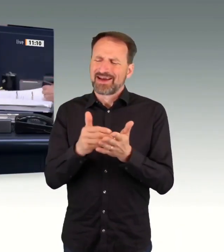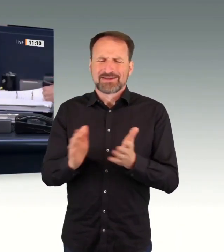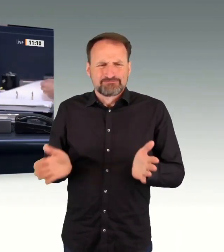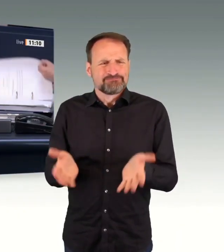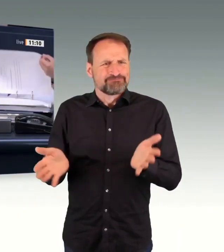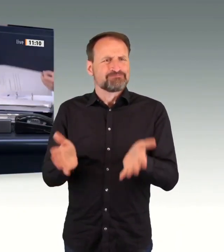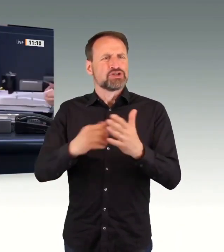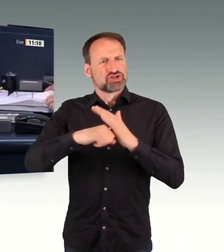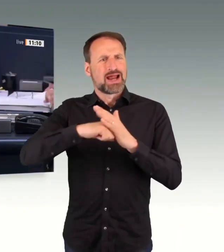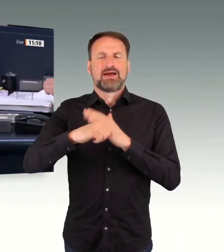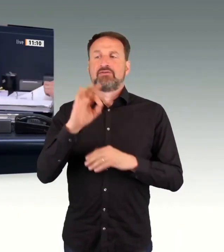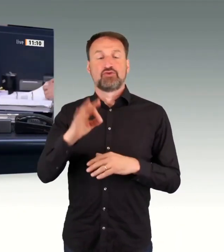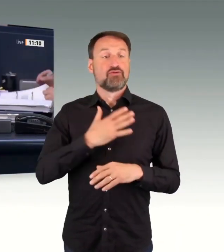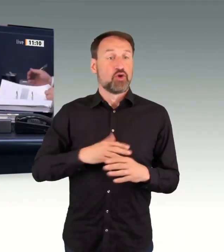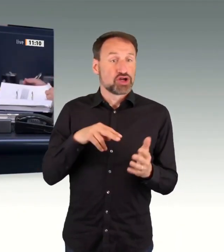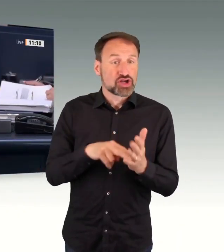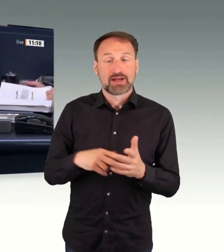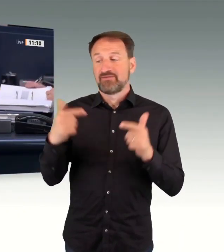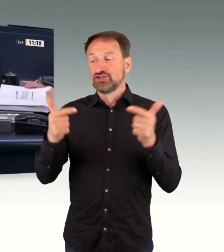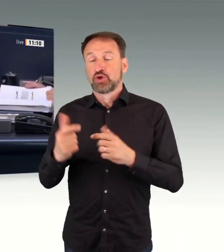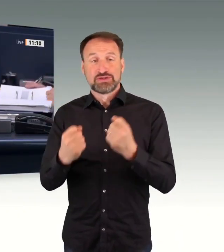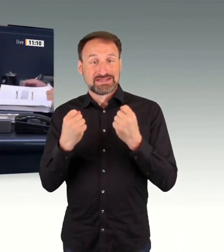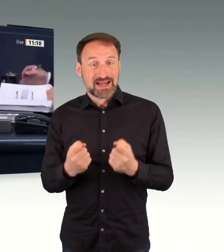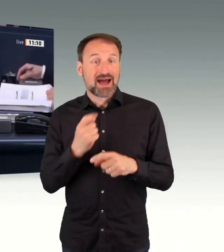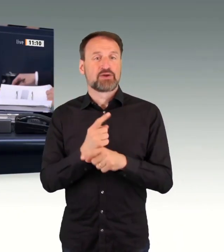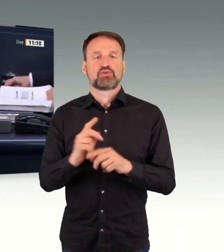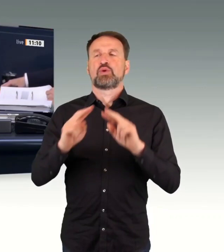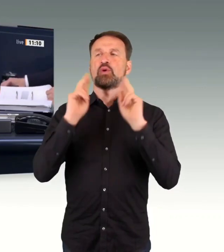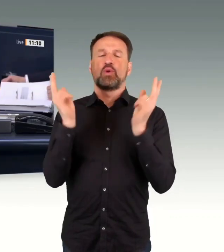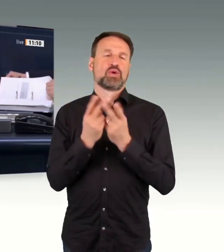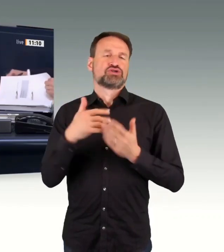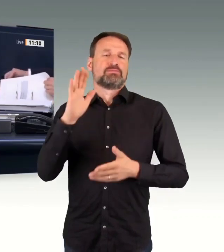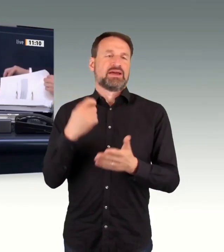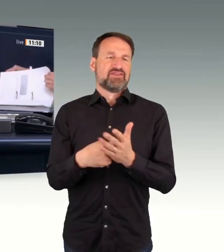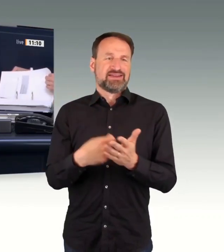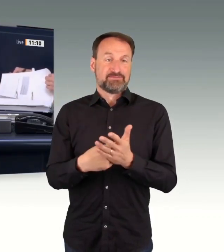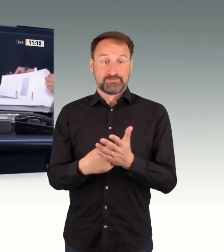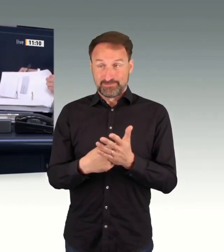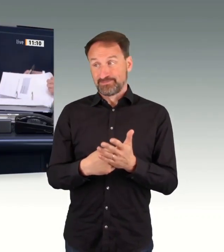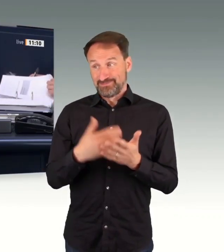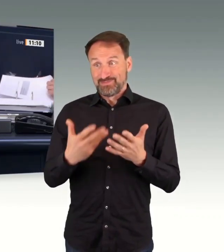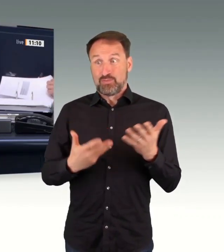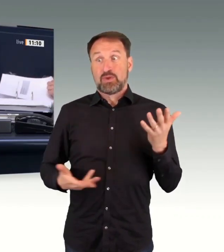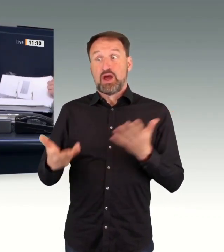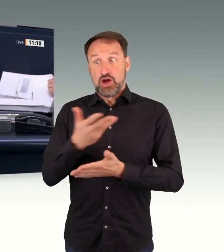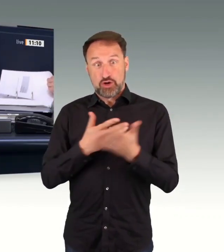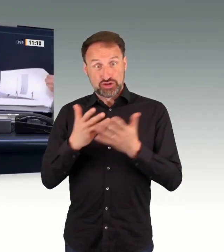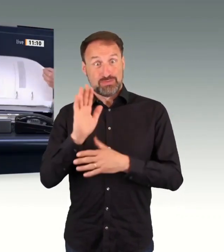ökologischen Mehrwert. Für die Aussprache wurde eine Dauer von 68 Minuten vereinbart.